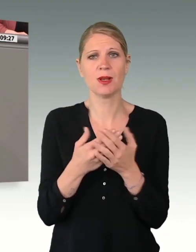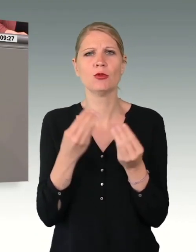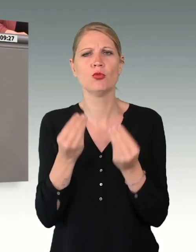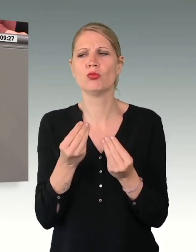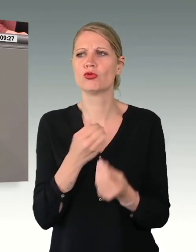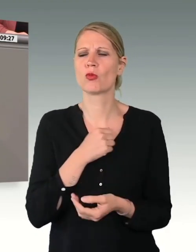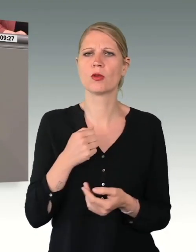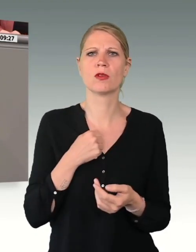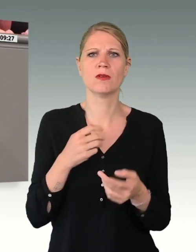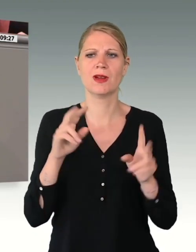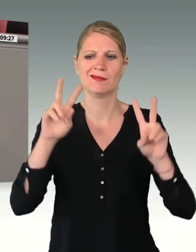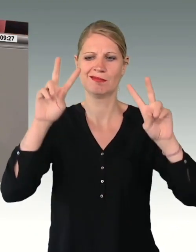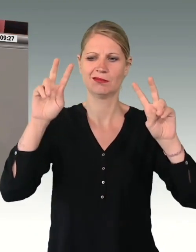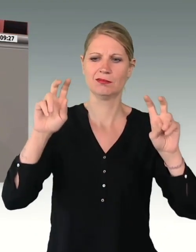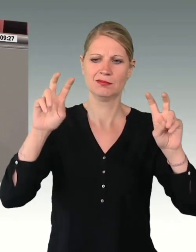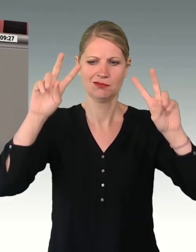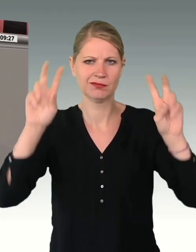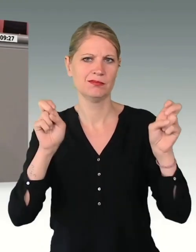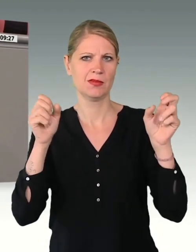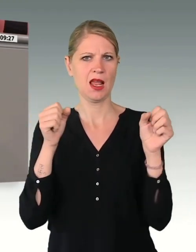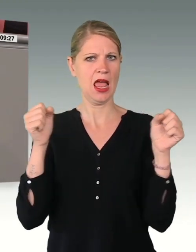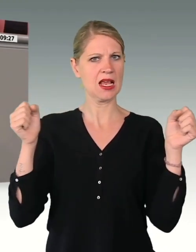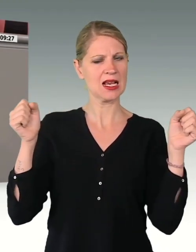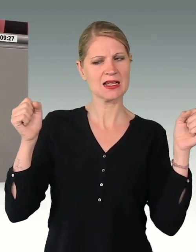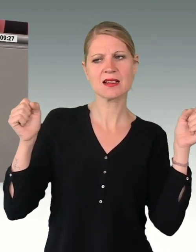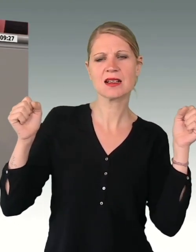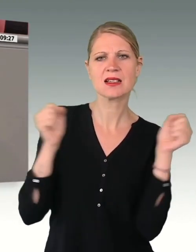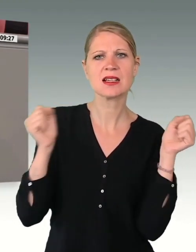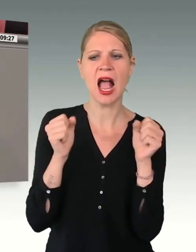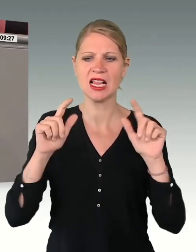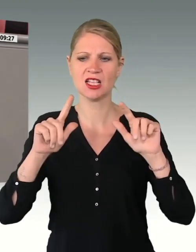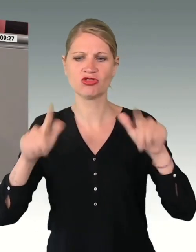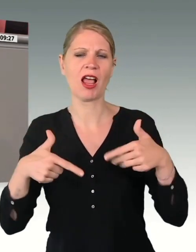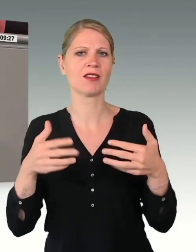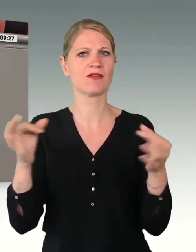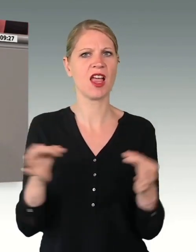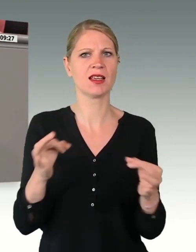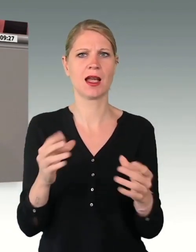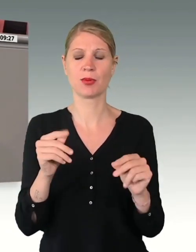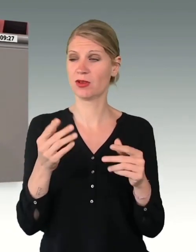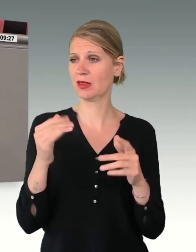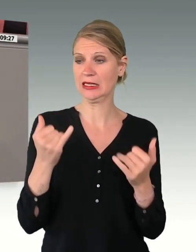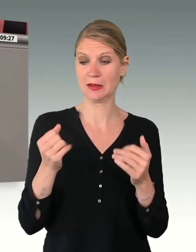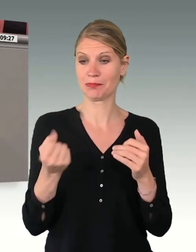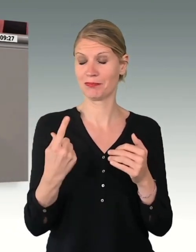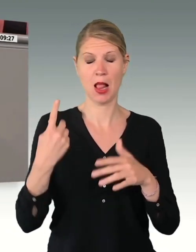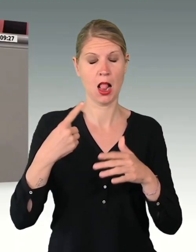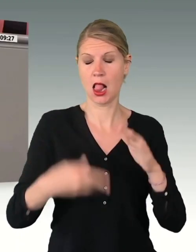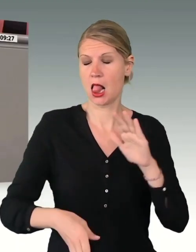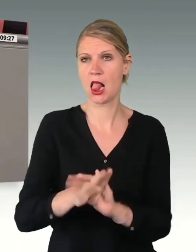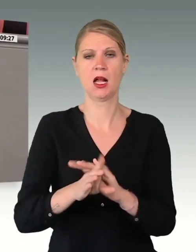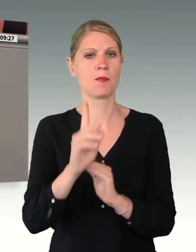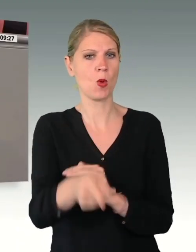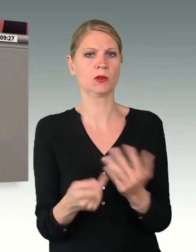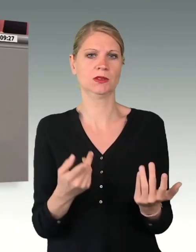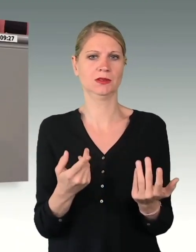Planbare Auslandseinsätze, die durch eine lange Vorlaufzeit Umvorkehrungen für die eigene Abwesenheit ermöglichen, sind eben genau